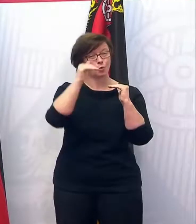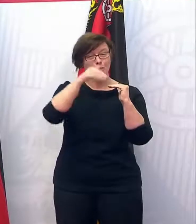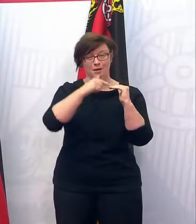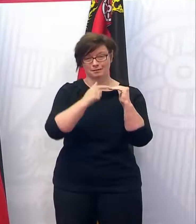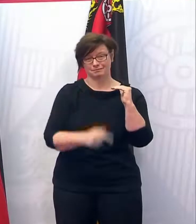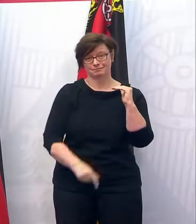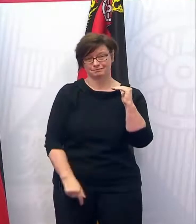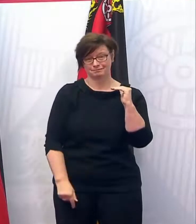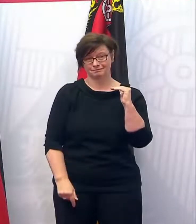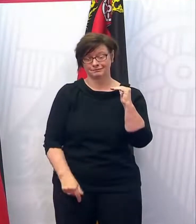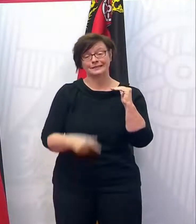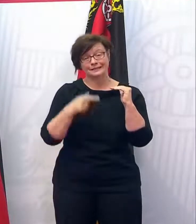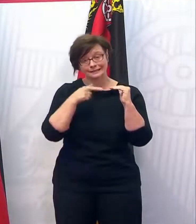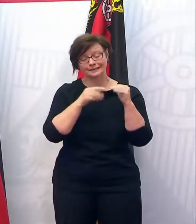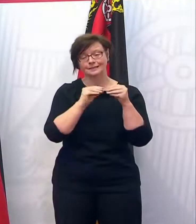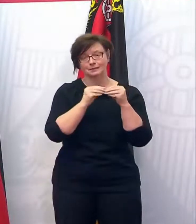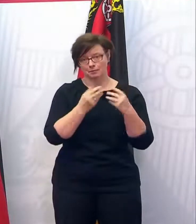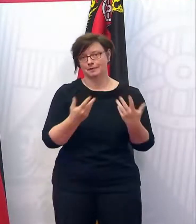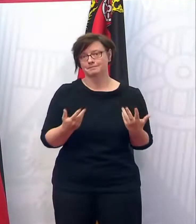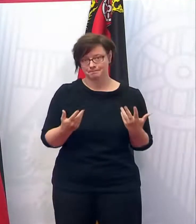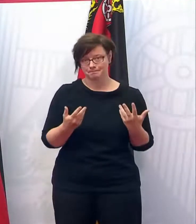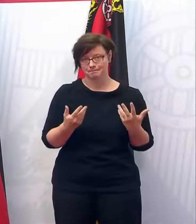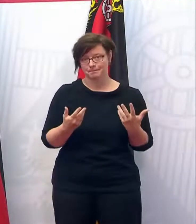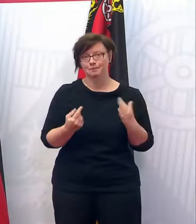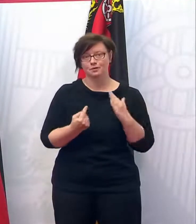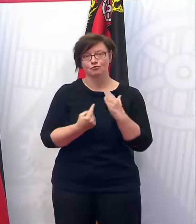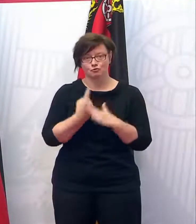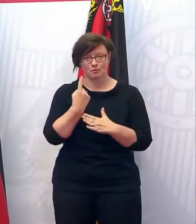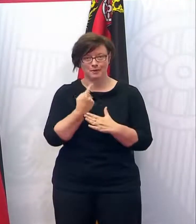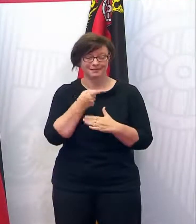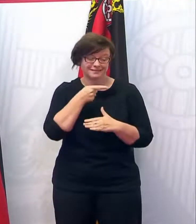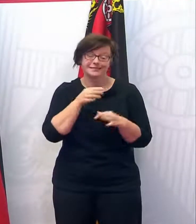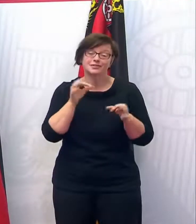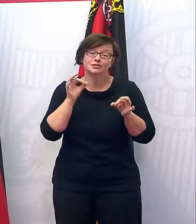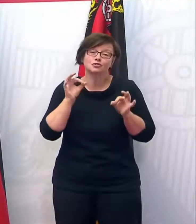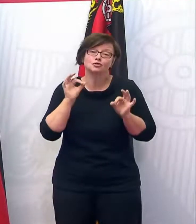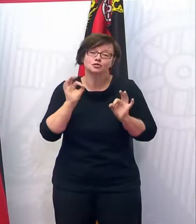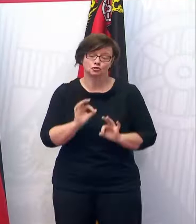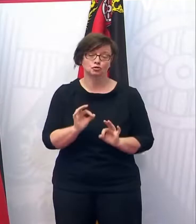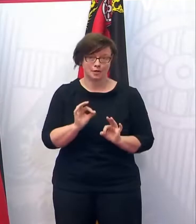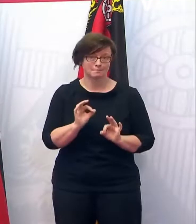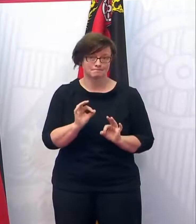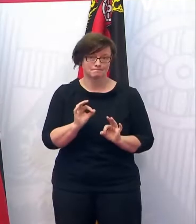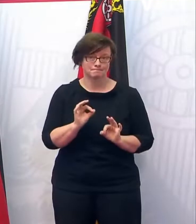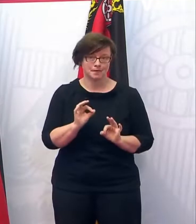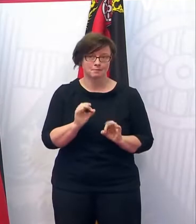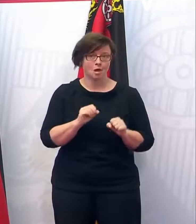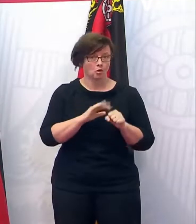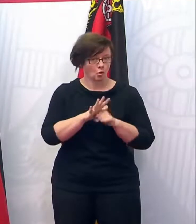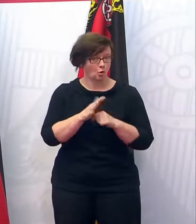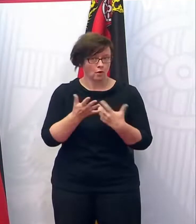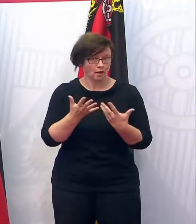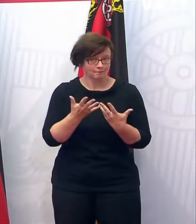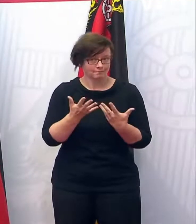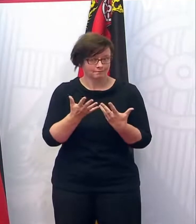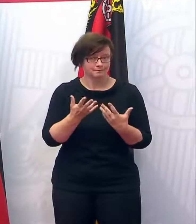liegen. Das ist dieses Phänomen, das Schlimme eigentlich auch an Covid, dass die Beatmung oder das